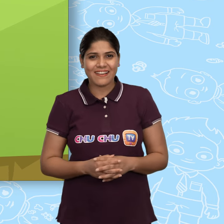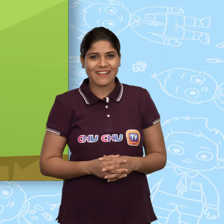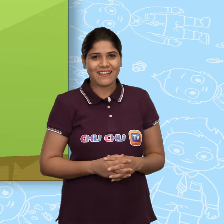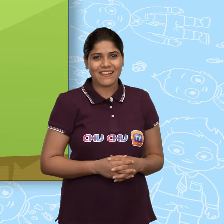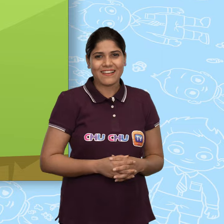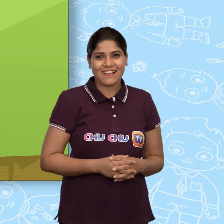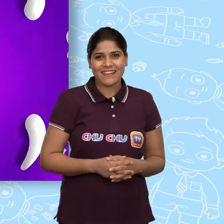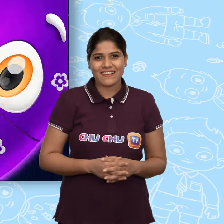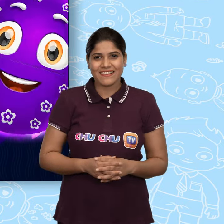खुल